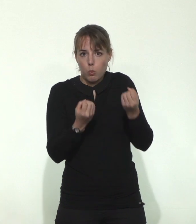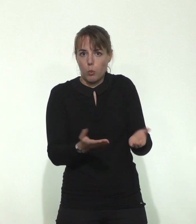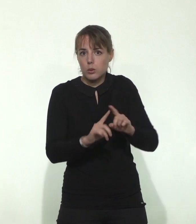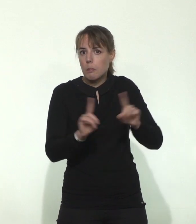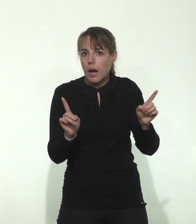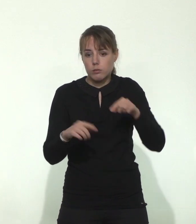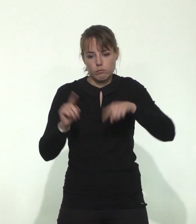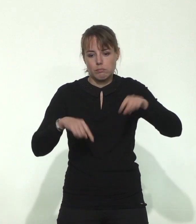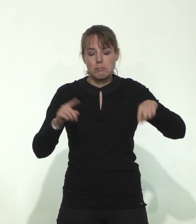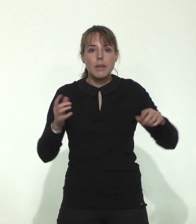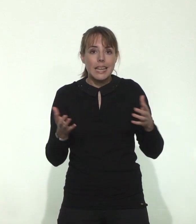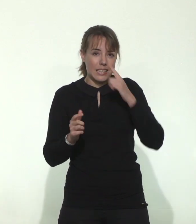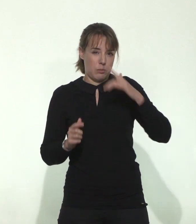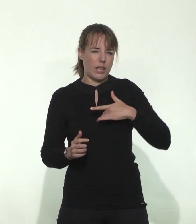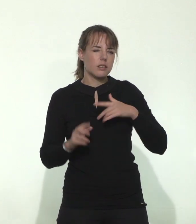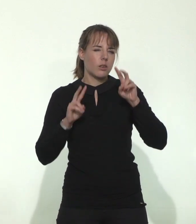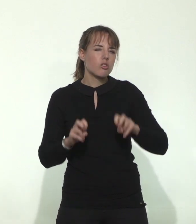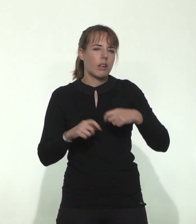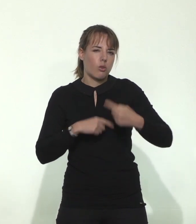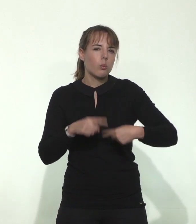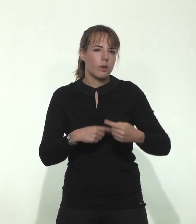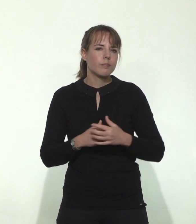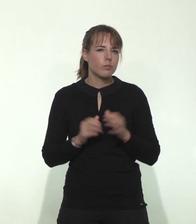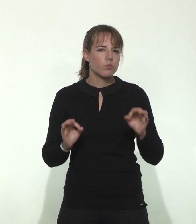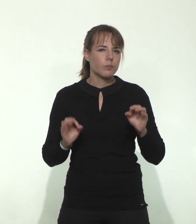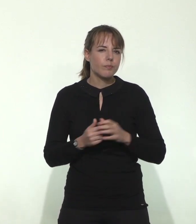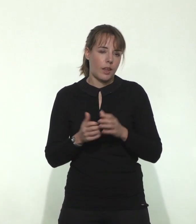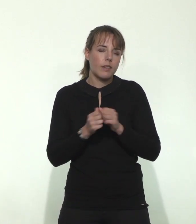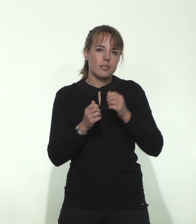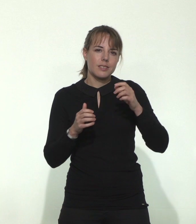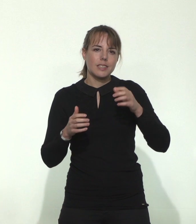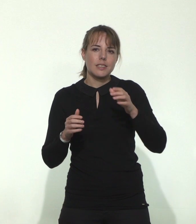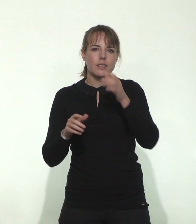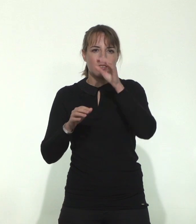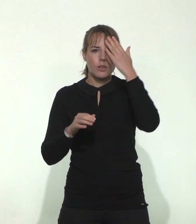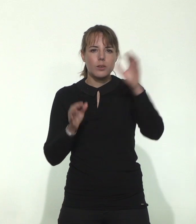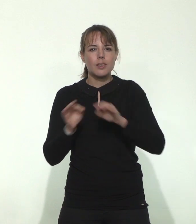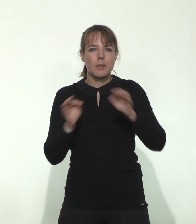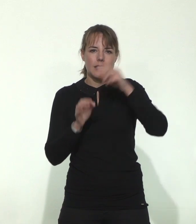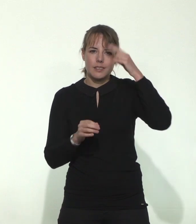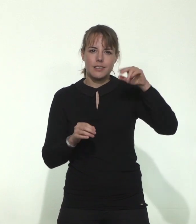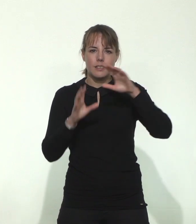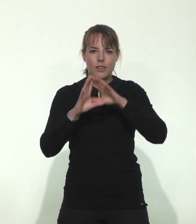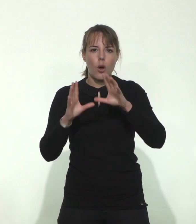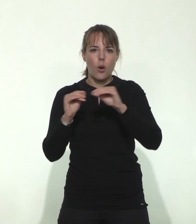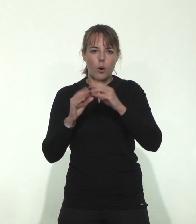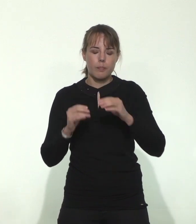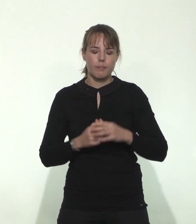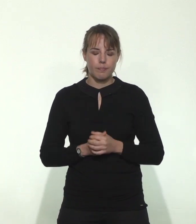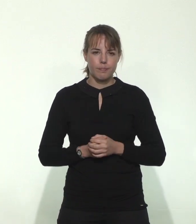donc là encore ça fait partie des hypothèses de recherche que nous travaillons avec nos amis européens C'était la dernière question merci merci beaucoup